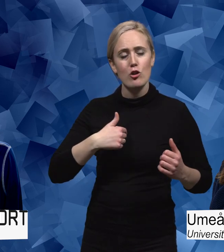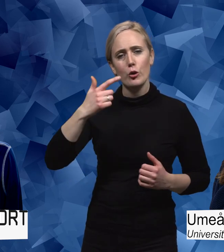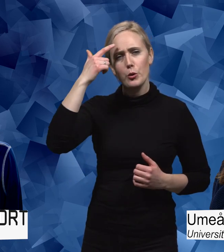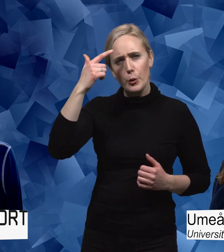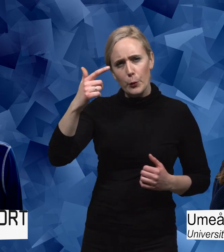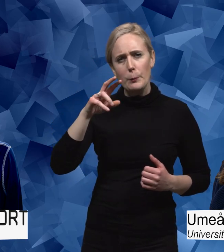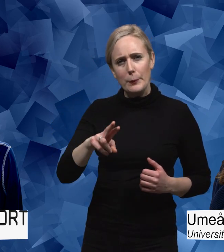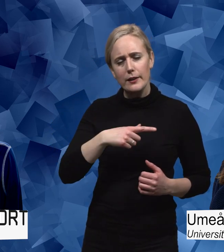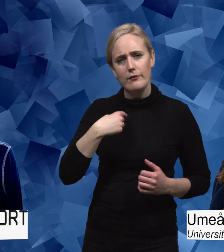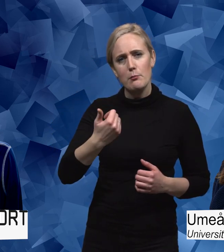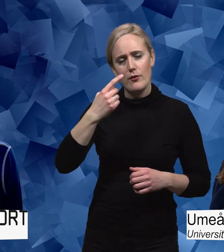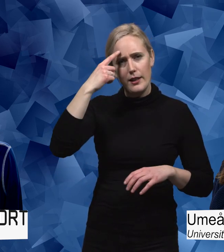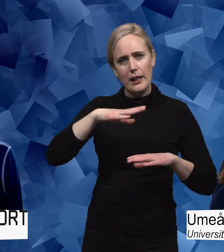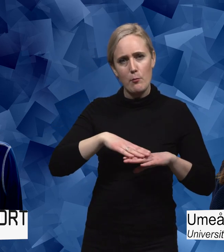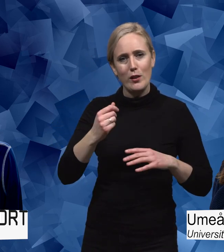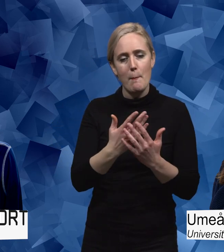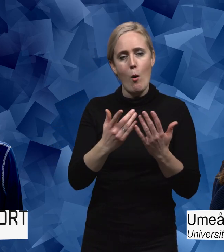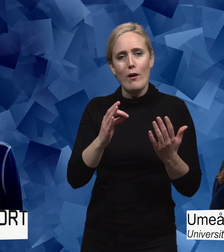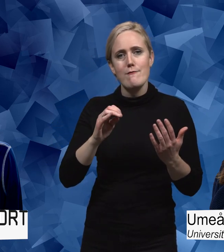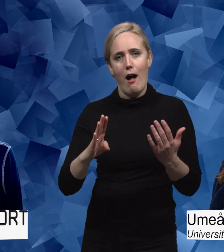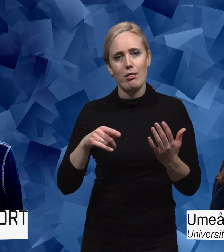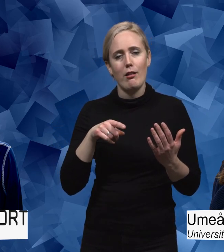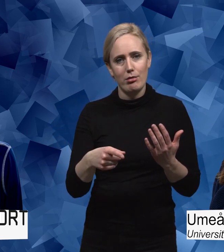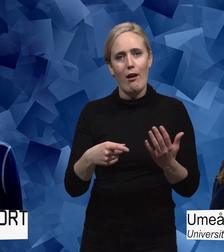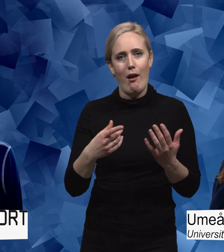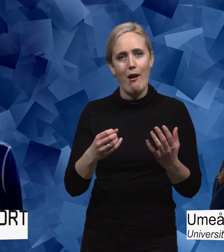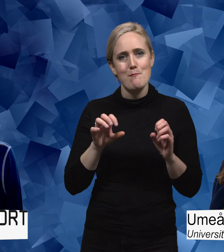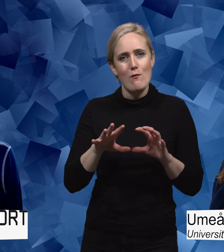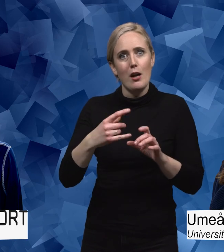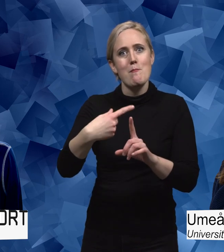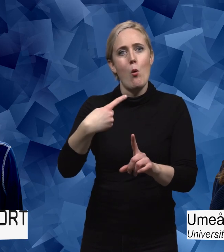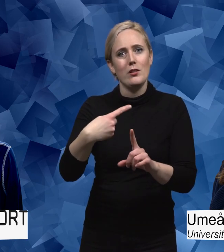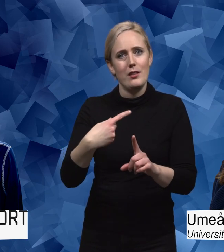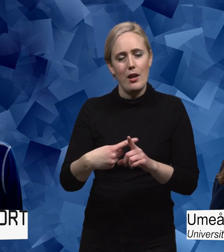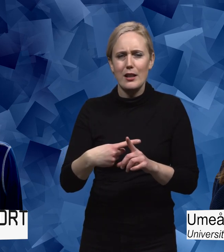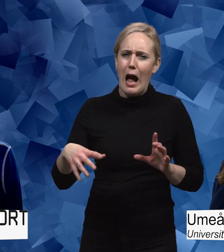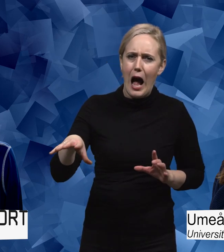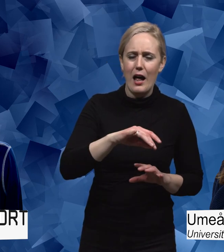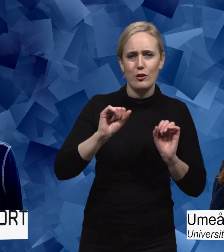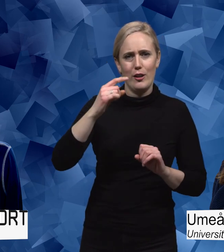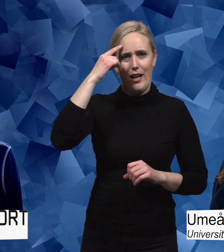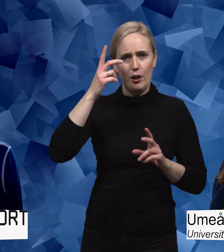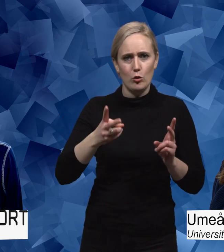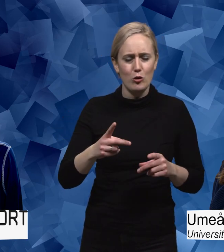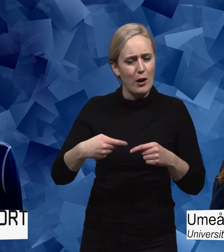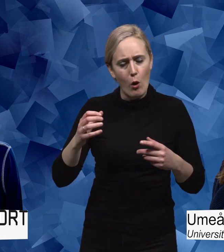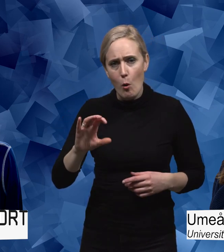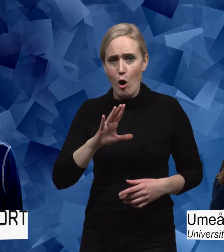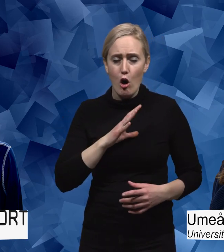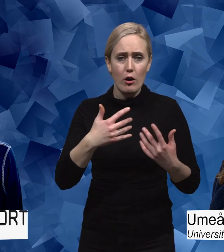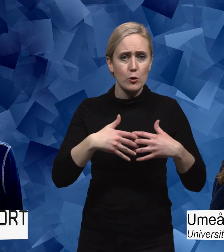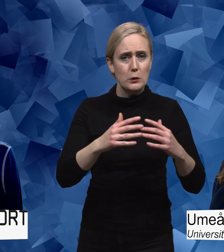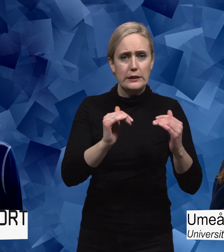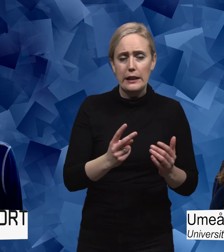att just att verkligen tänka på att mångfald berikar. Att väcka den tanken hos alla, oavsett med eller utan